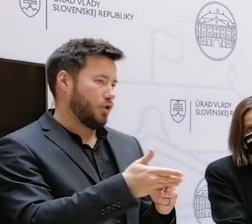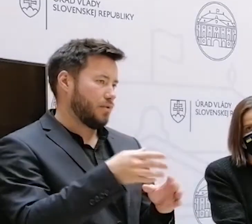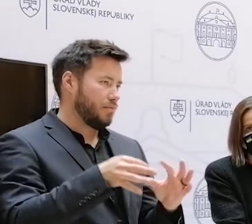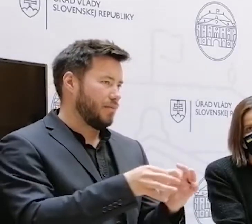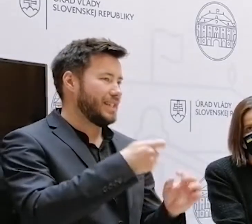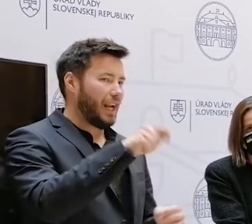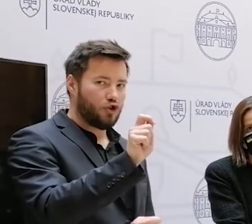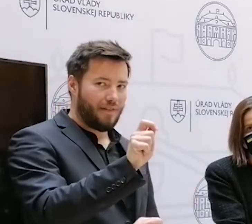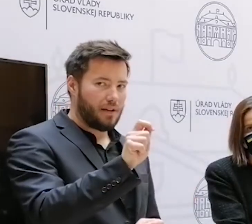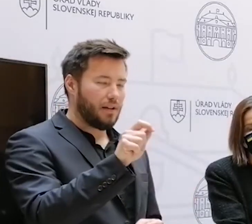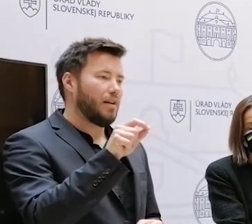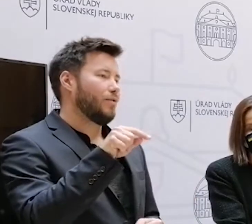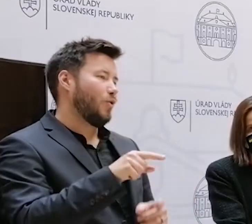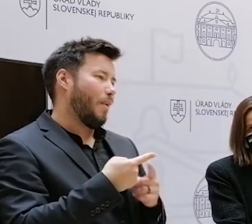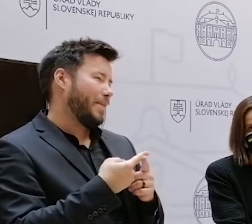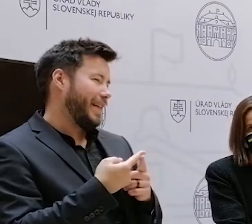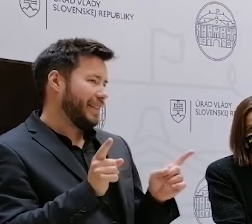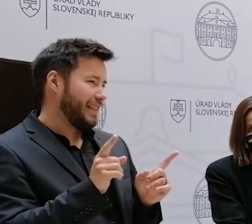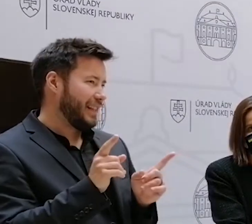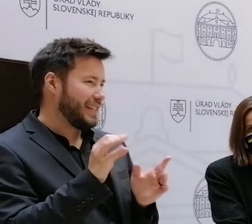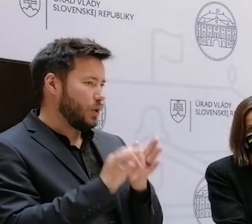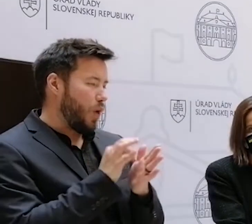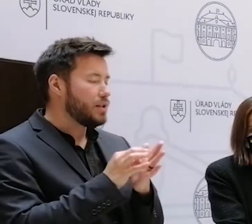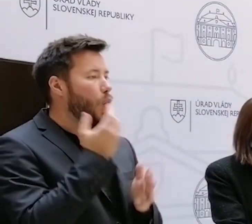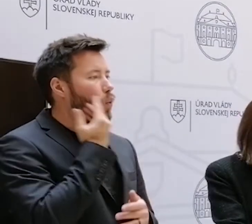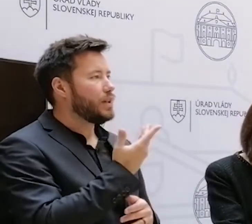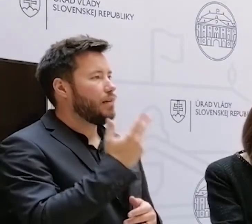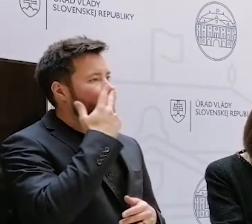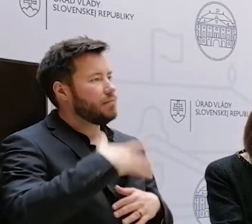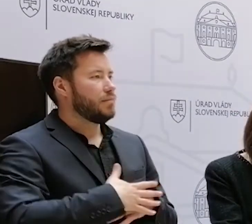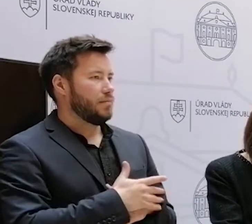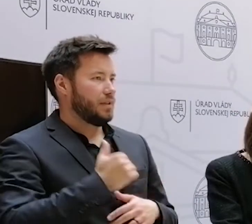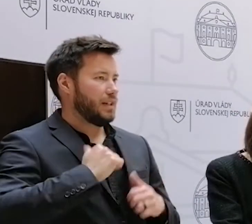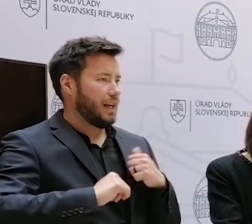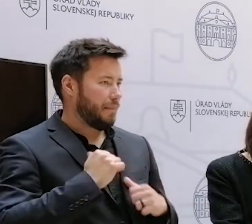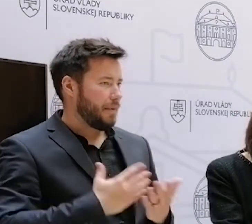týmto nasvietil do úplne novej roviny. O to viac to ľudia vnímajú ako kryvdu.